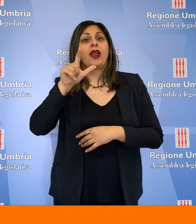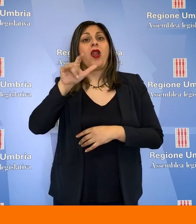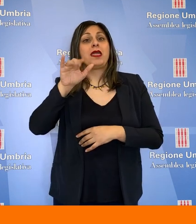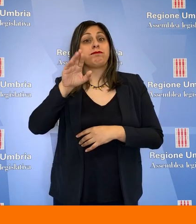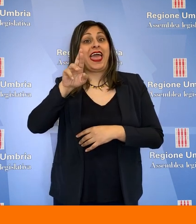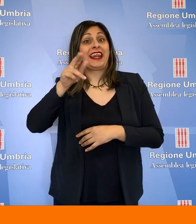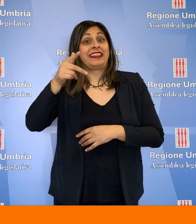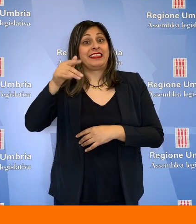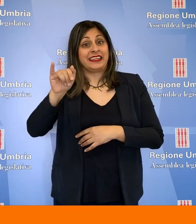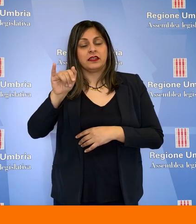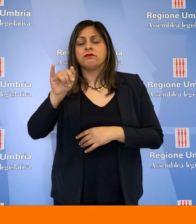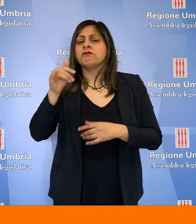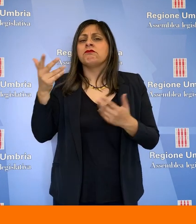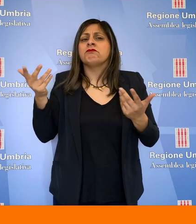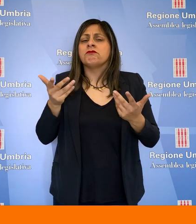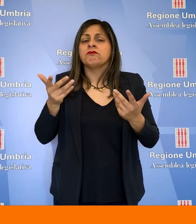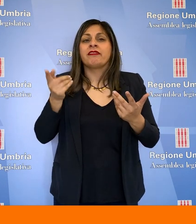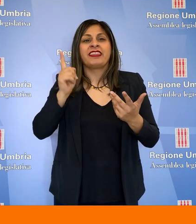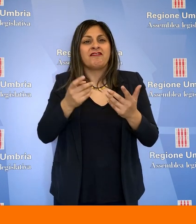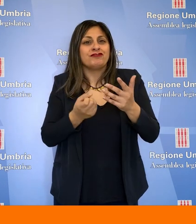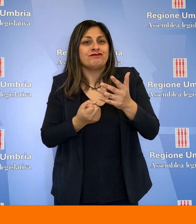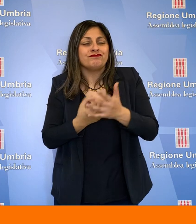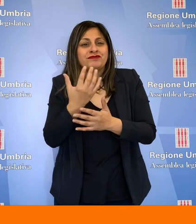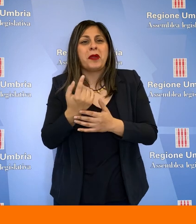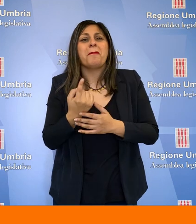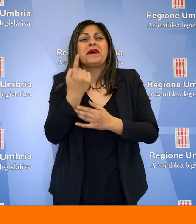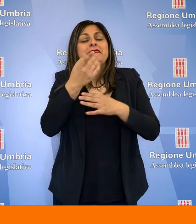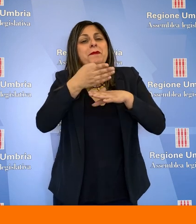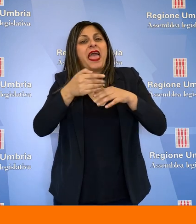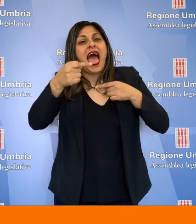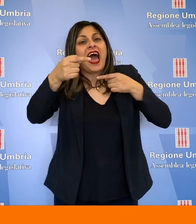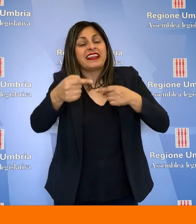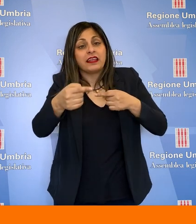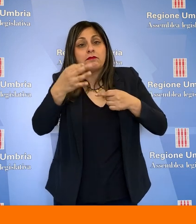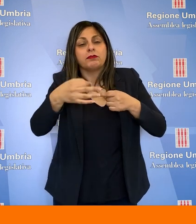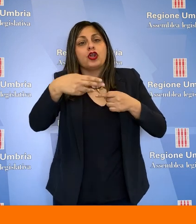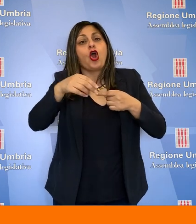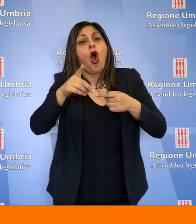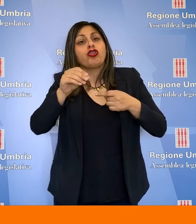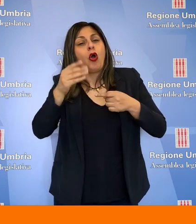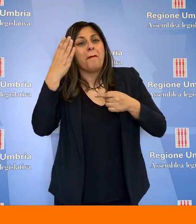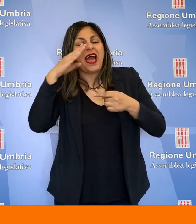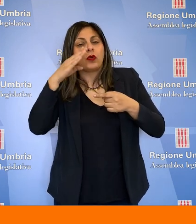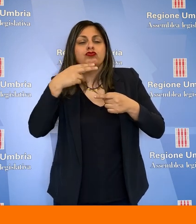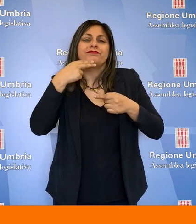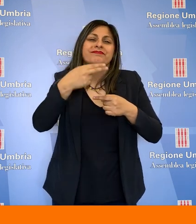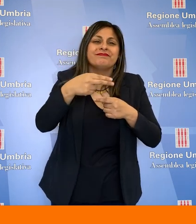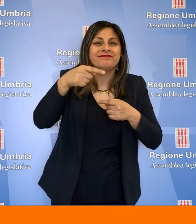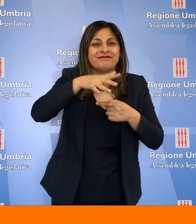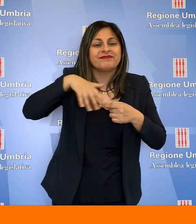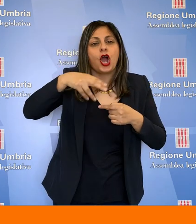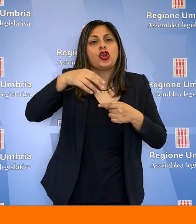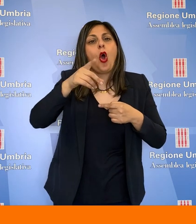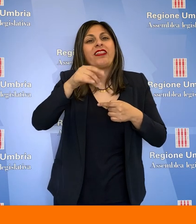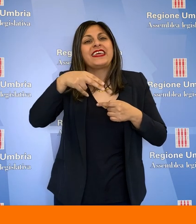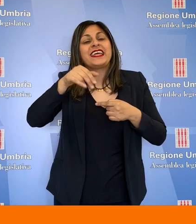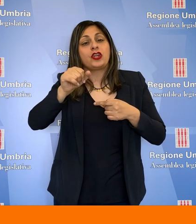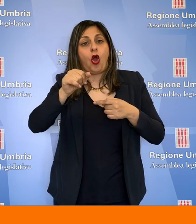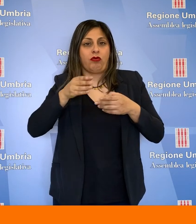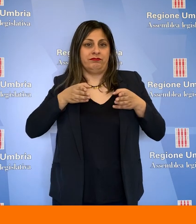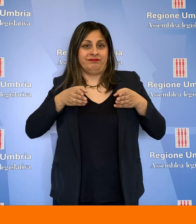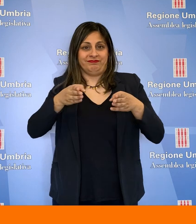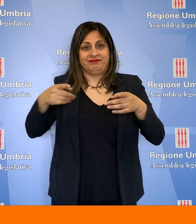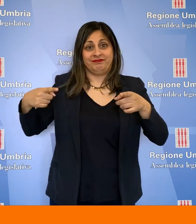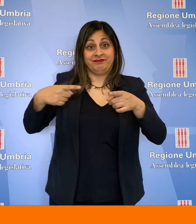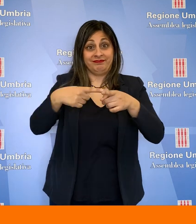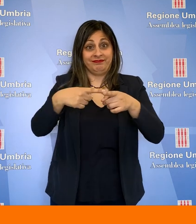e dal sindaco di Torgiano e Ridano Liberti, relativamente alla realizzazione della prima parte del nodo di Perugia, il cosiddetto